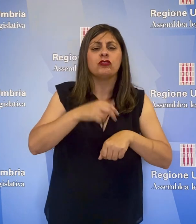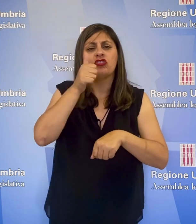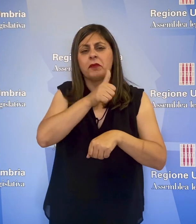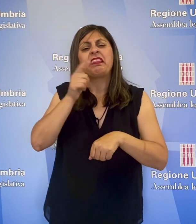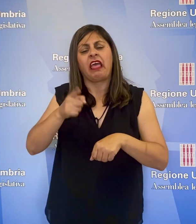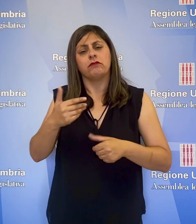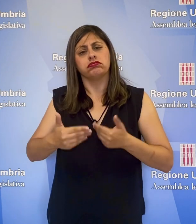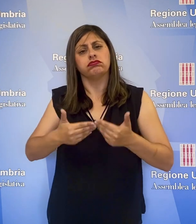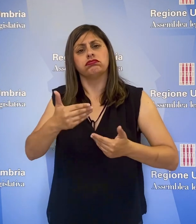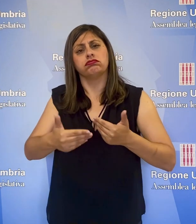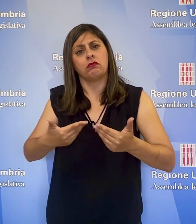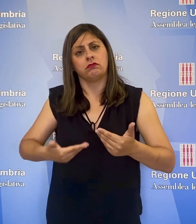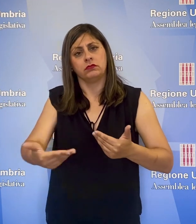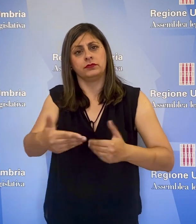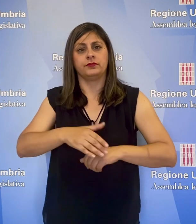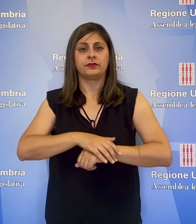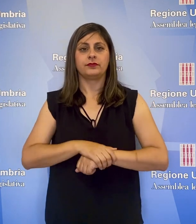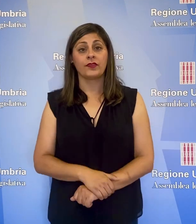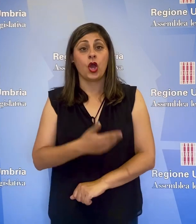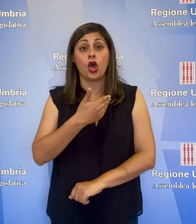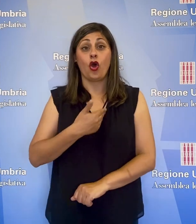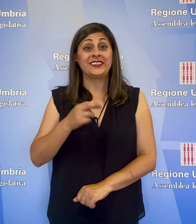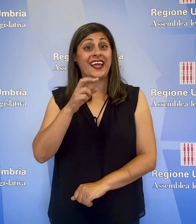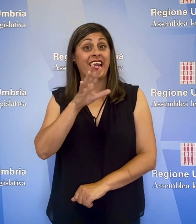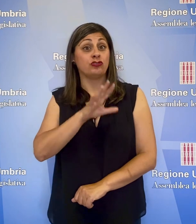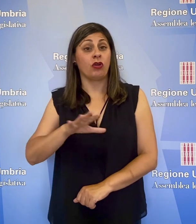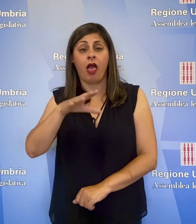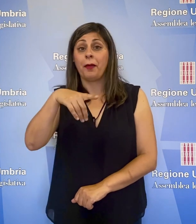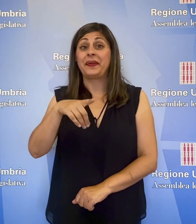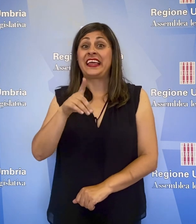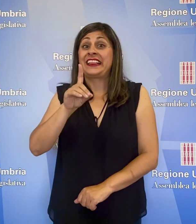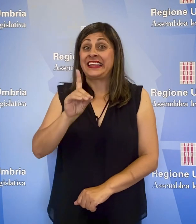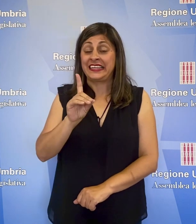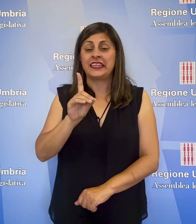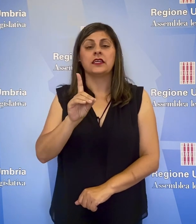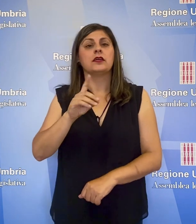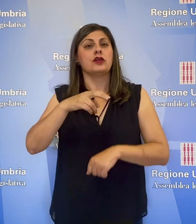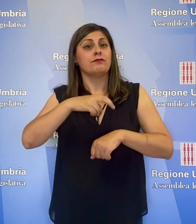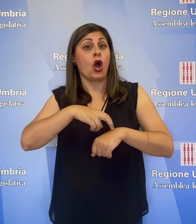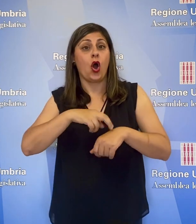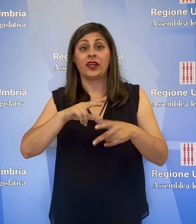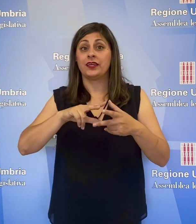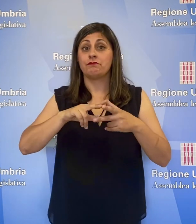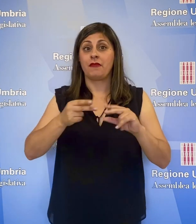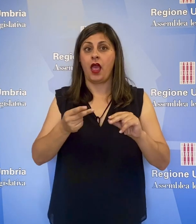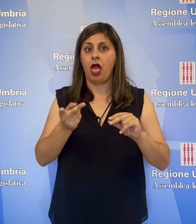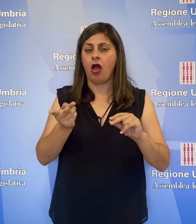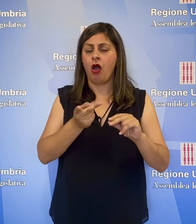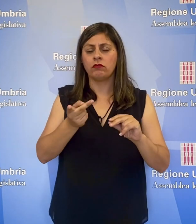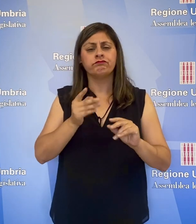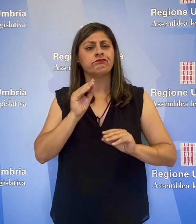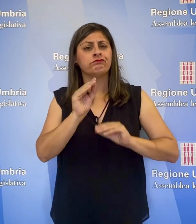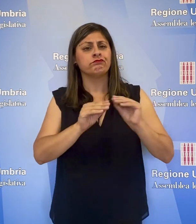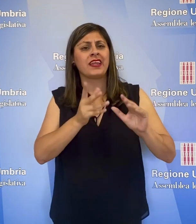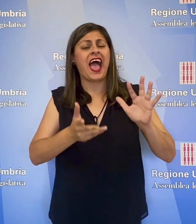medici che infermieri. I consiglieri regionali del Partito Democratico Tommaso Bori e Simona Meloni hanno